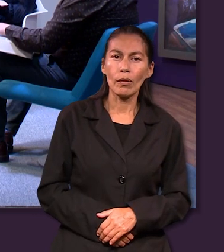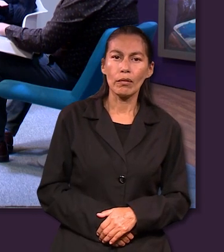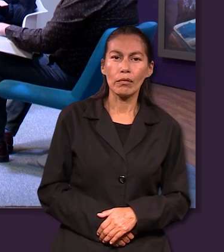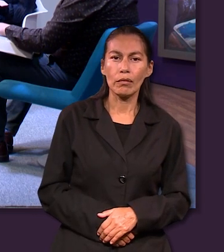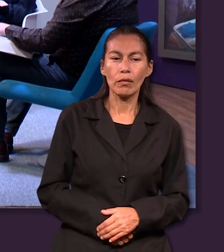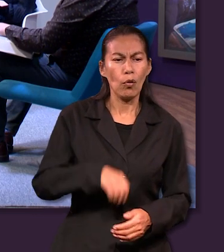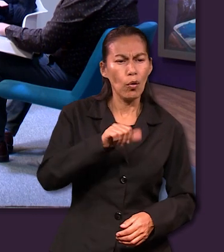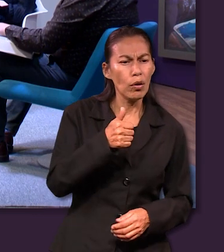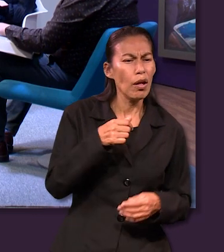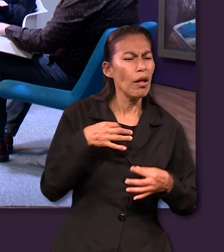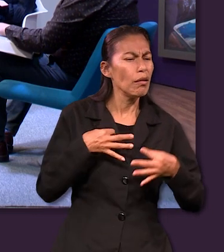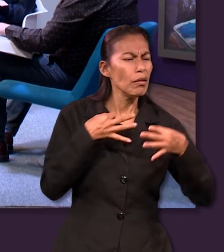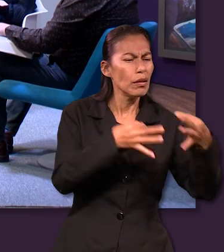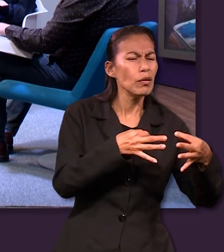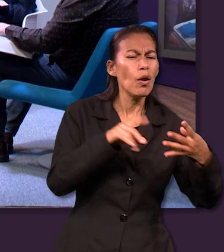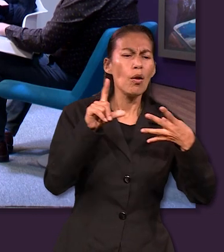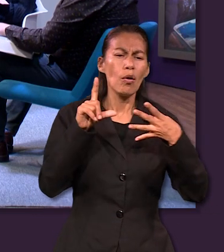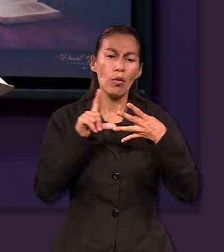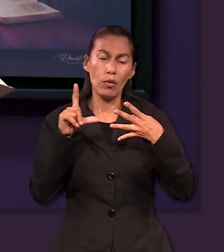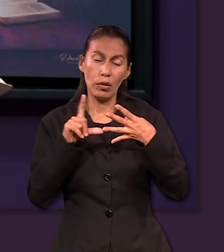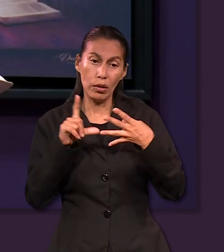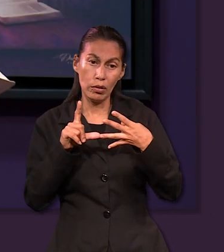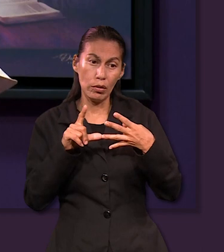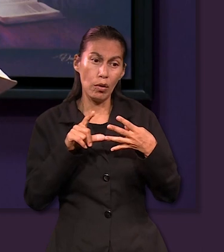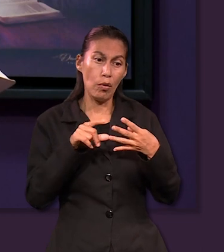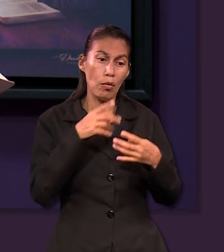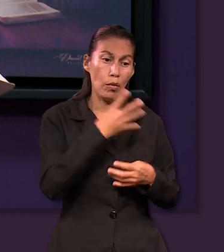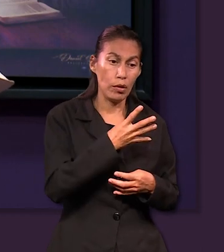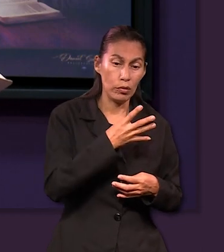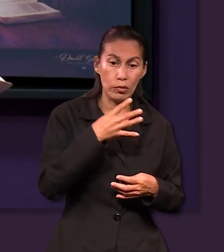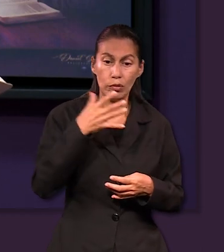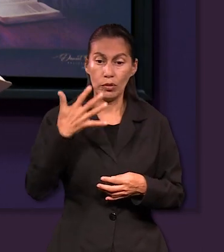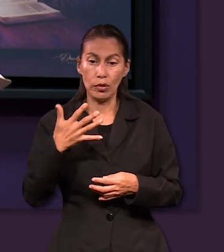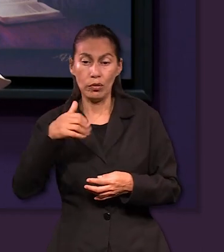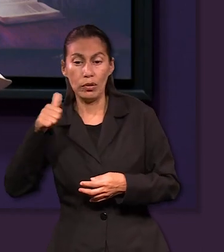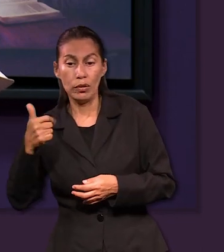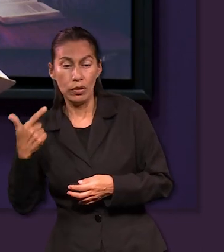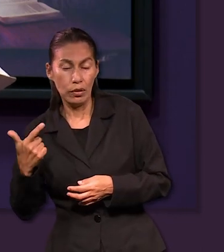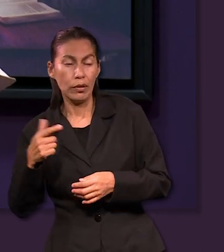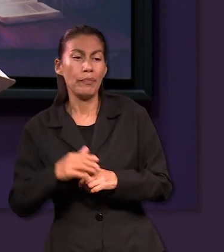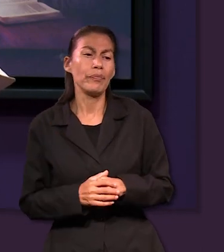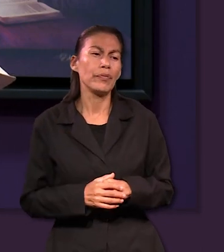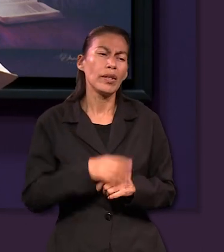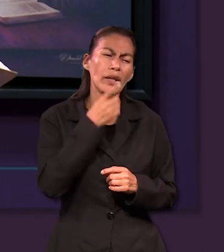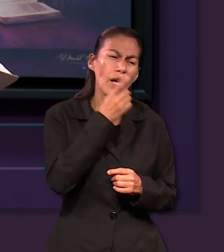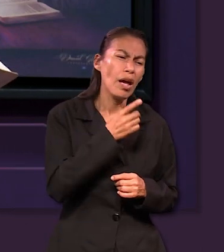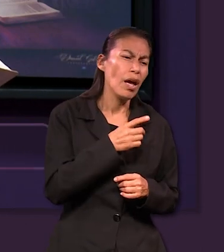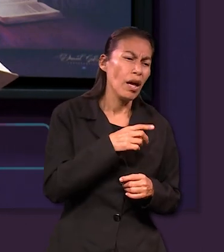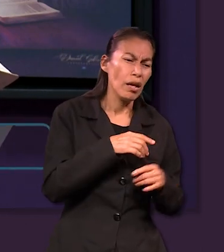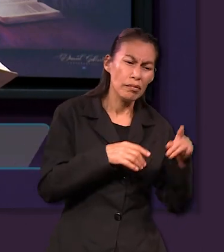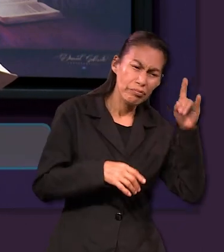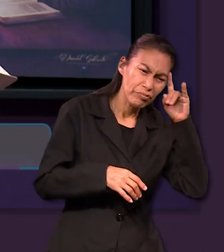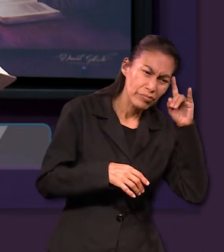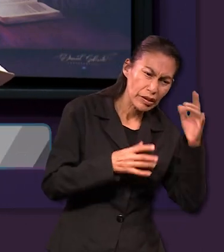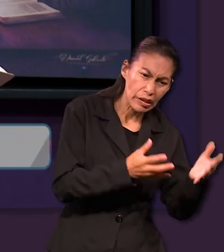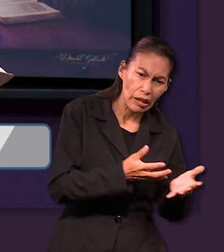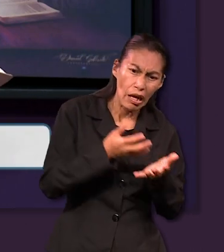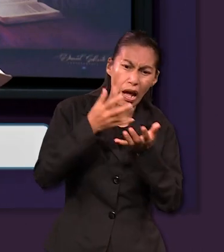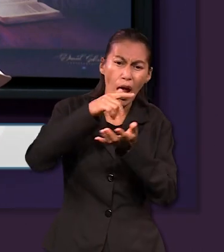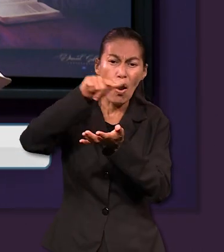La siguiente tentación está en Lucas 4, 5 al 7 y dice Entonces el diablo lo llevó a un lugar alto